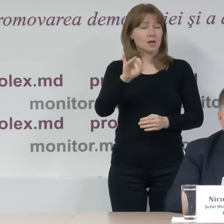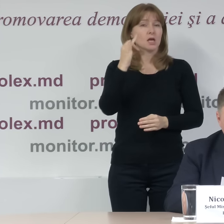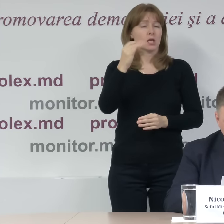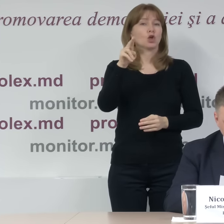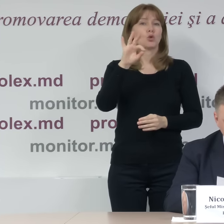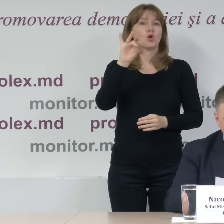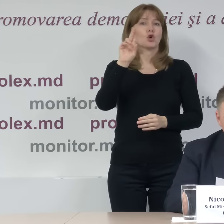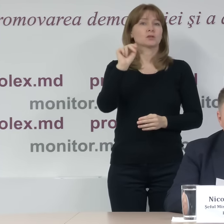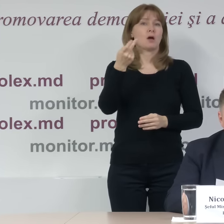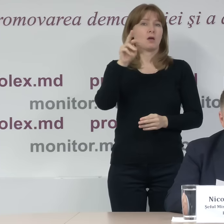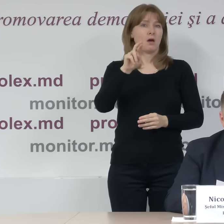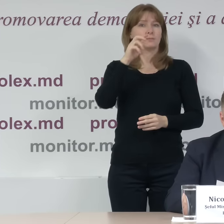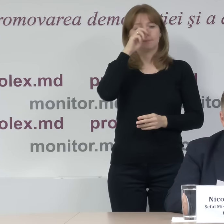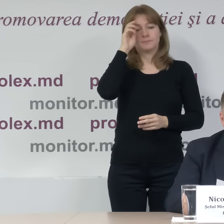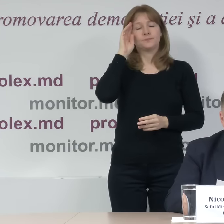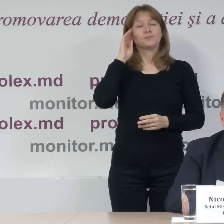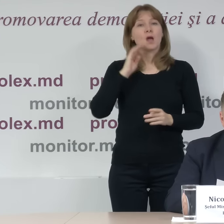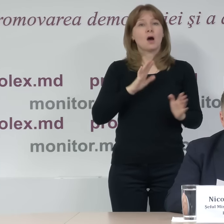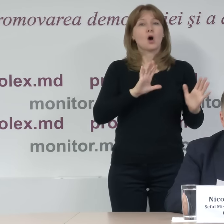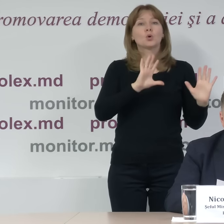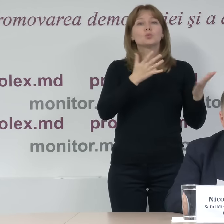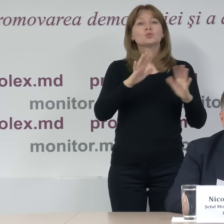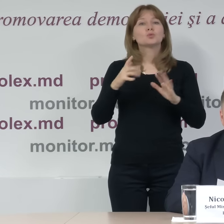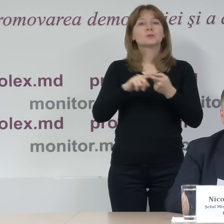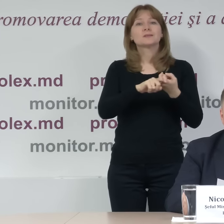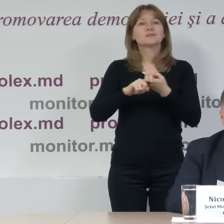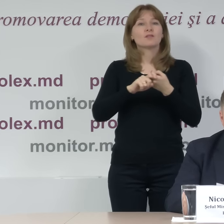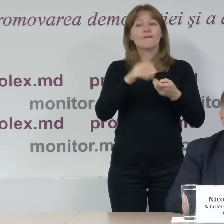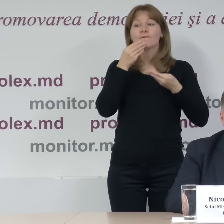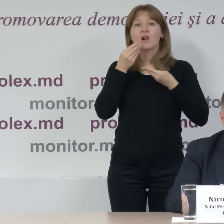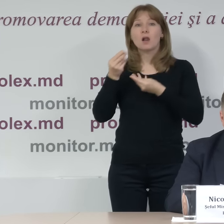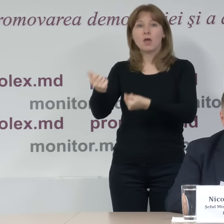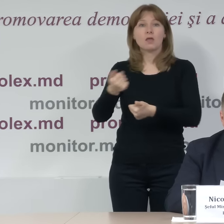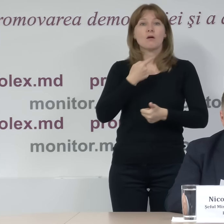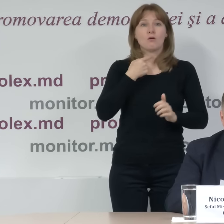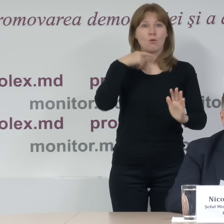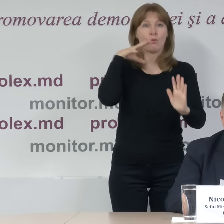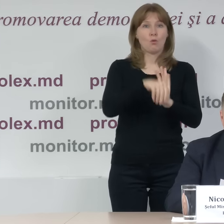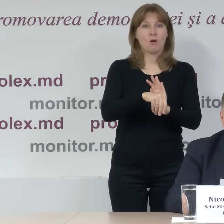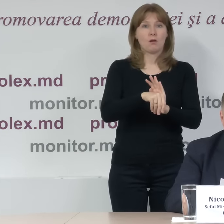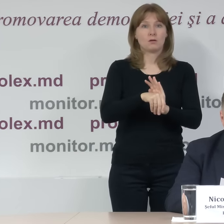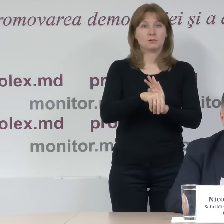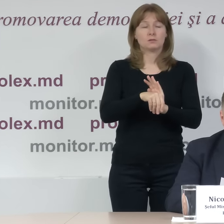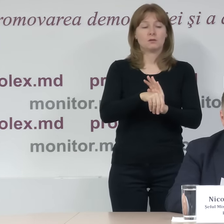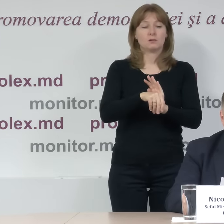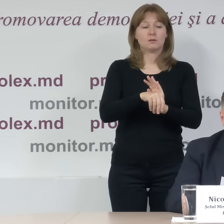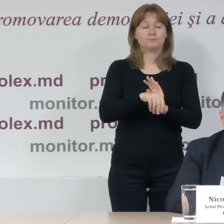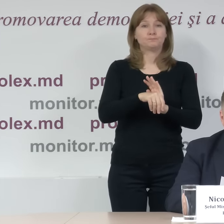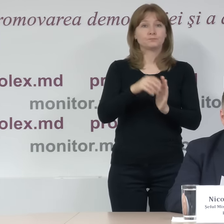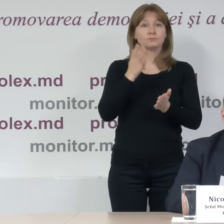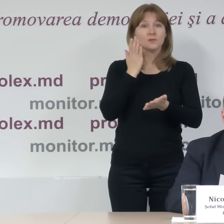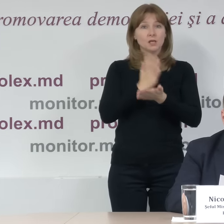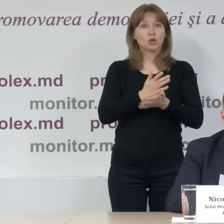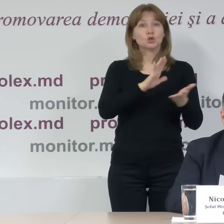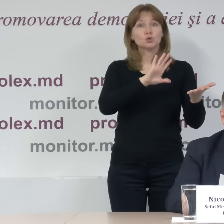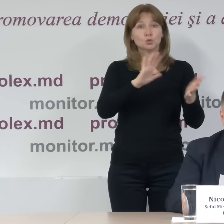Doroscaia. Incidente legate de influențarea votului, și aici vom menționa în primul rând cazuri